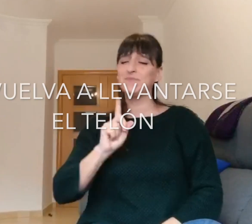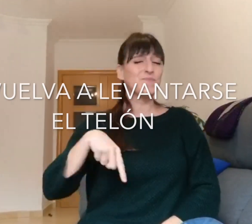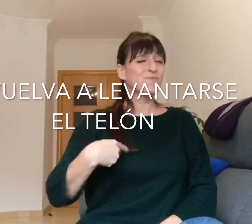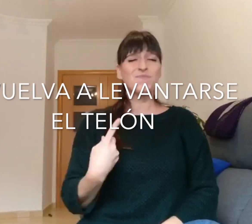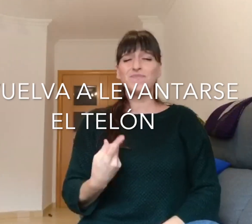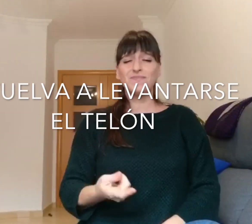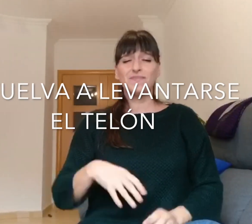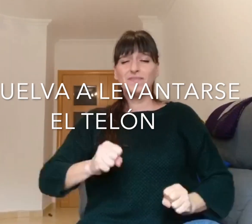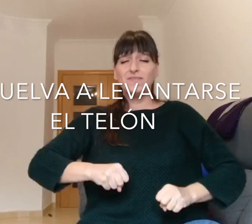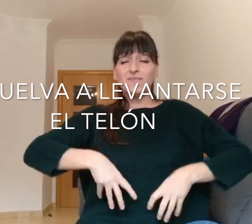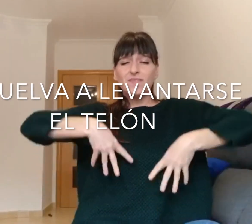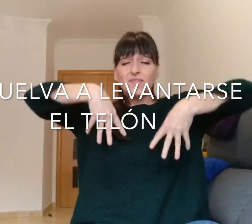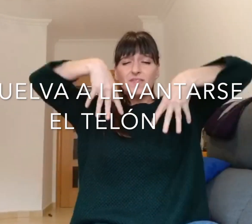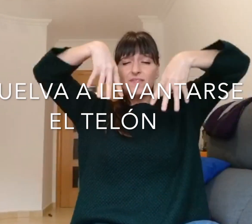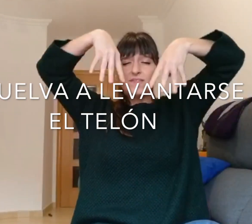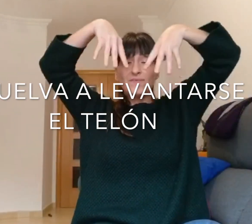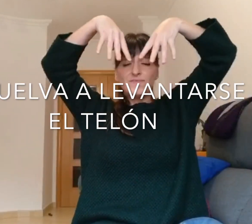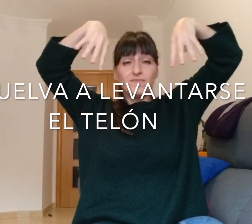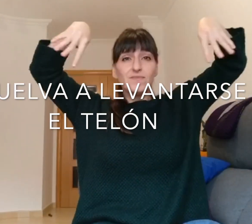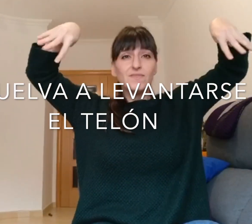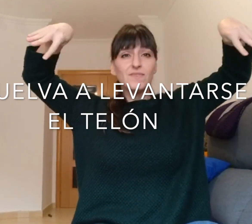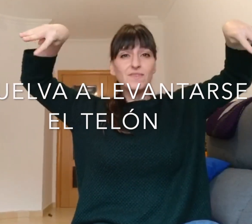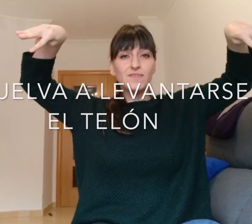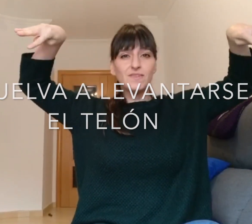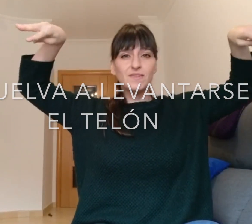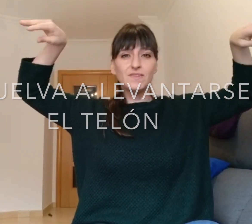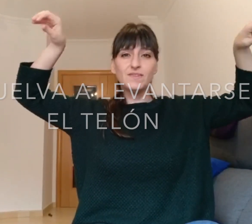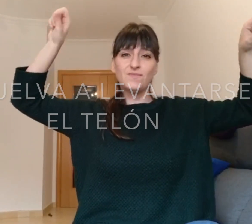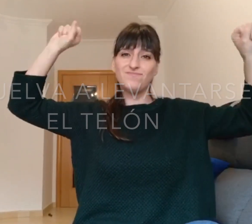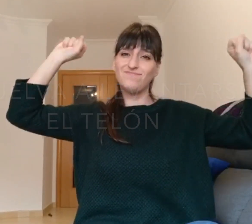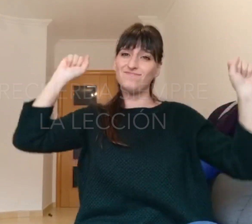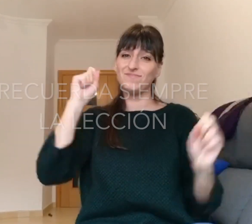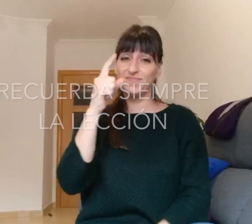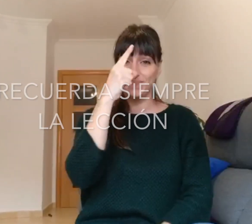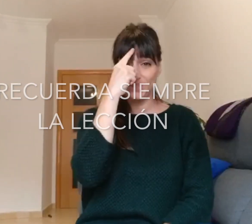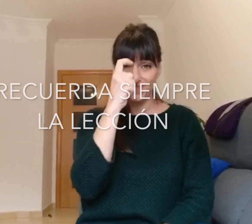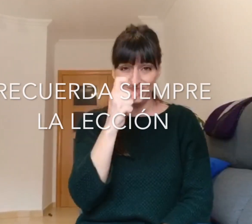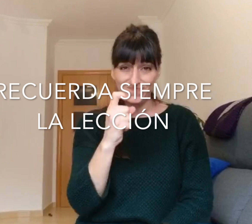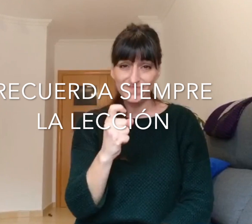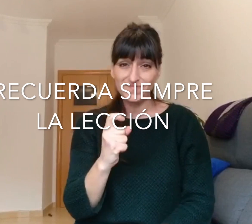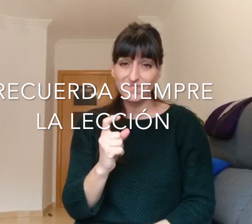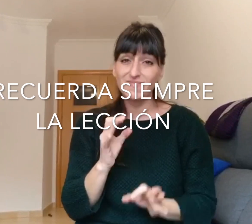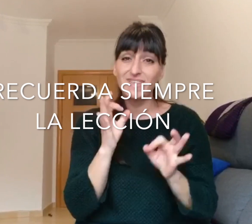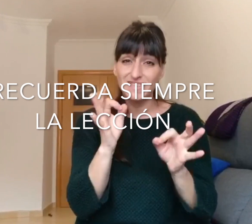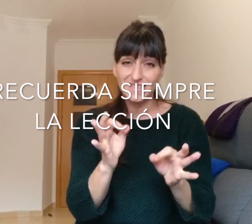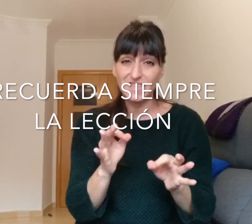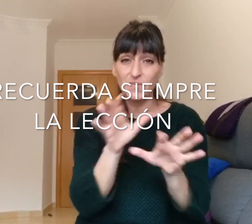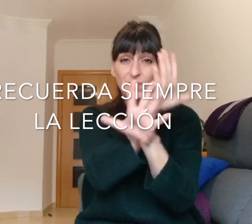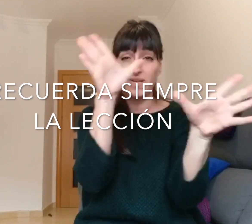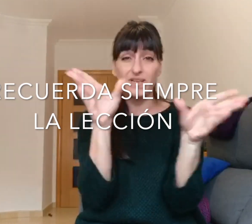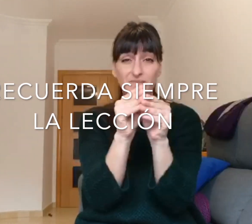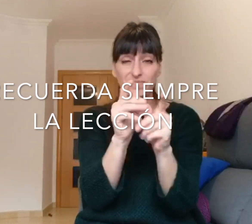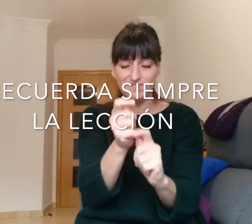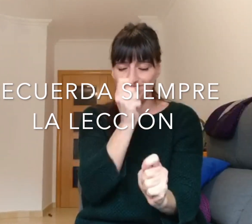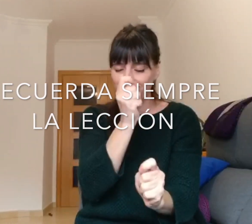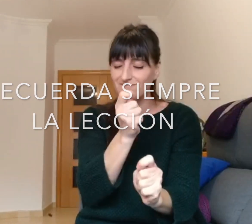vuelva a levantarse el talón Recuerda siempre la lección